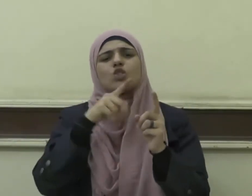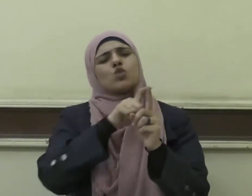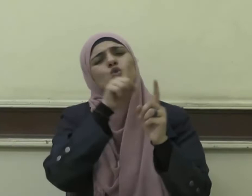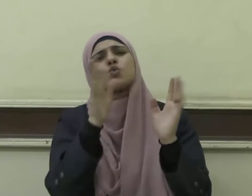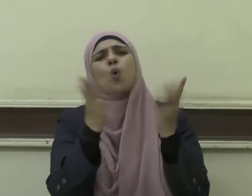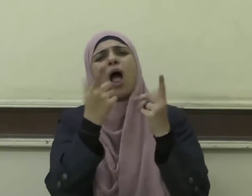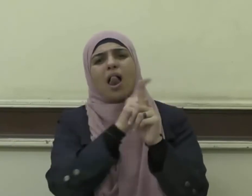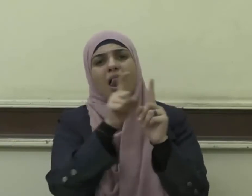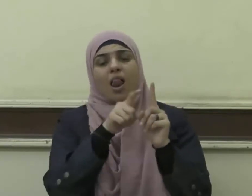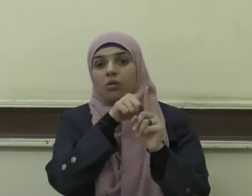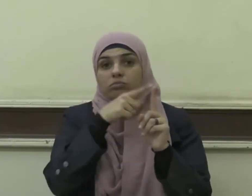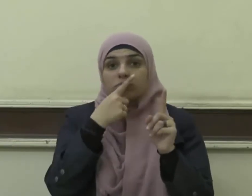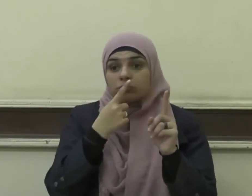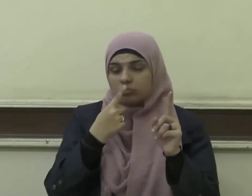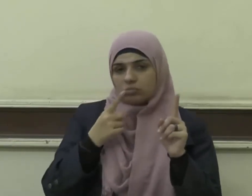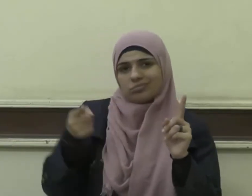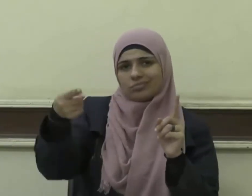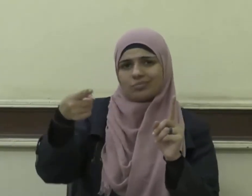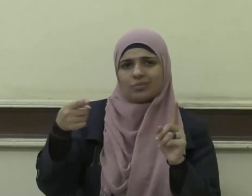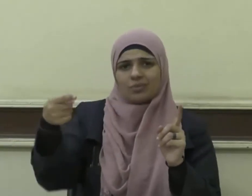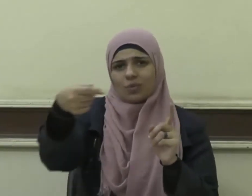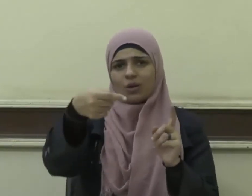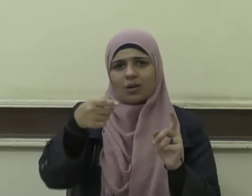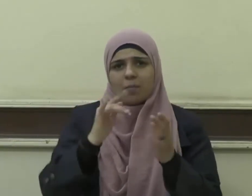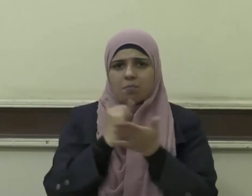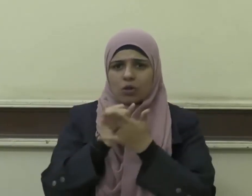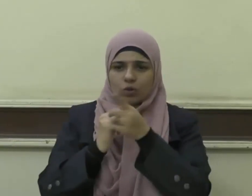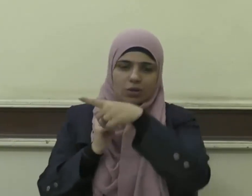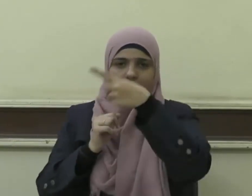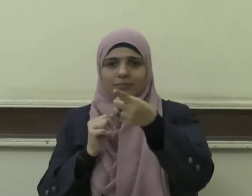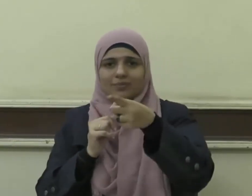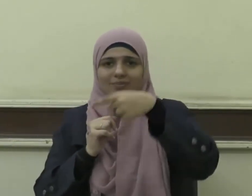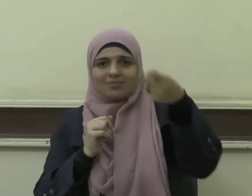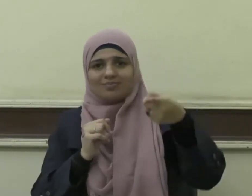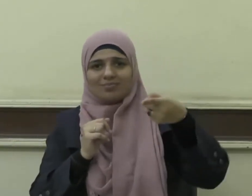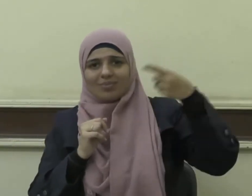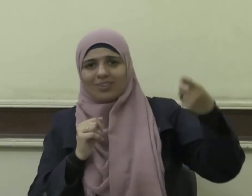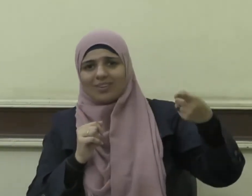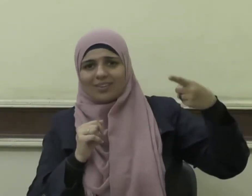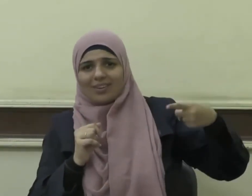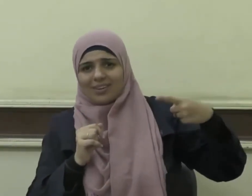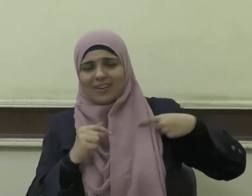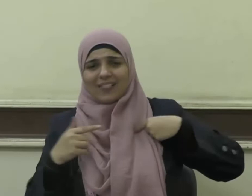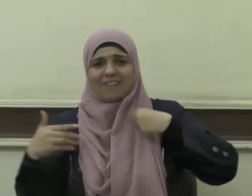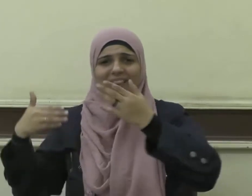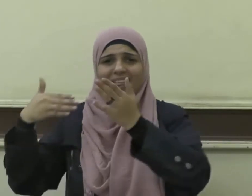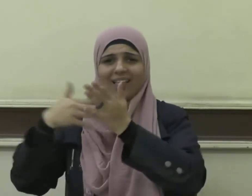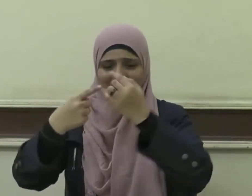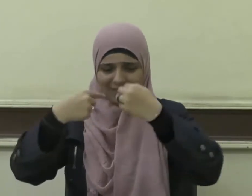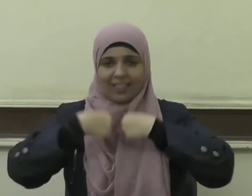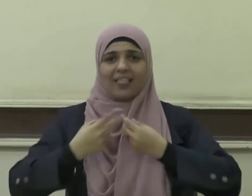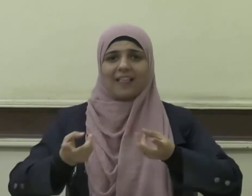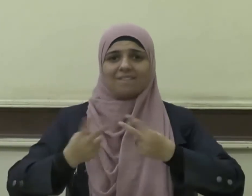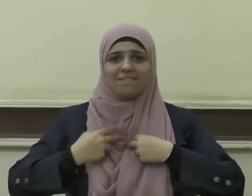فيردها إلى هذا وهذا إلى هذا حتى ترجع إلى الأول